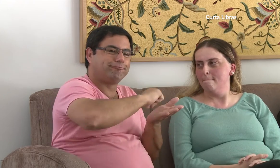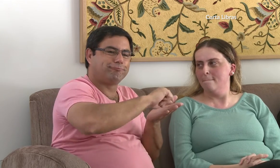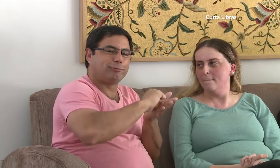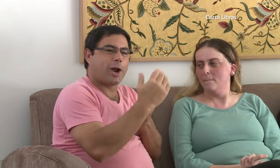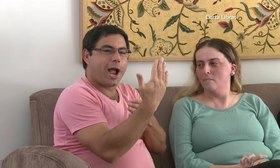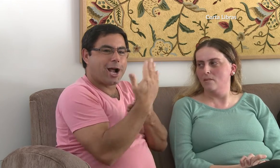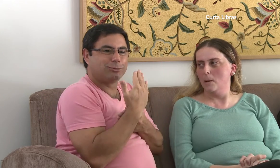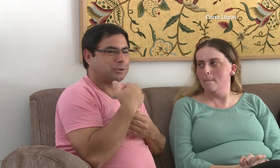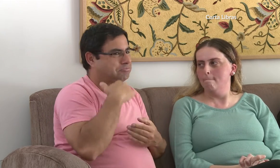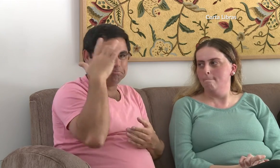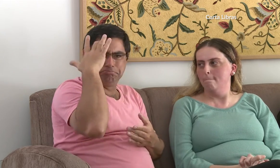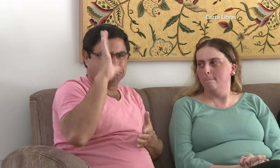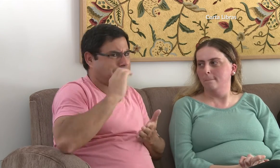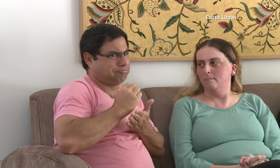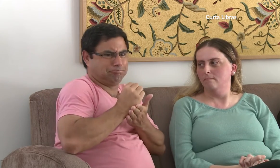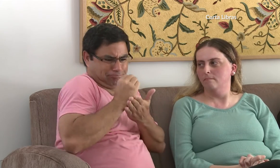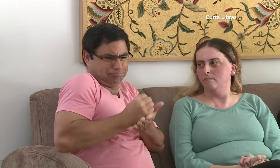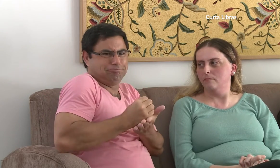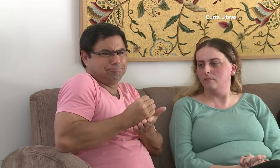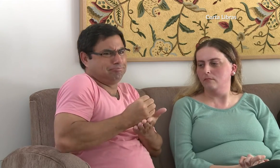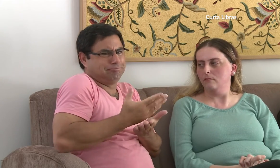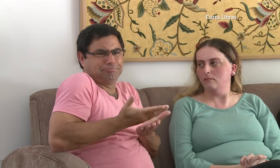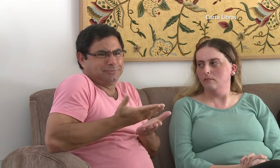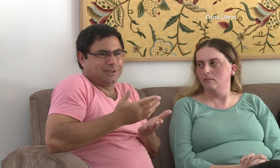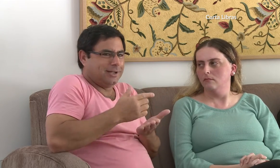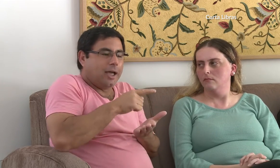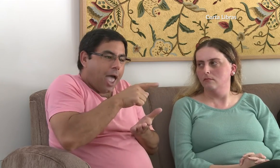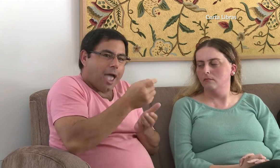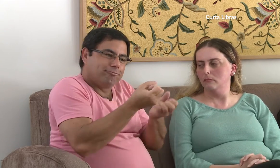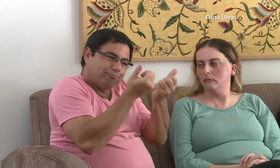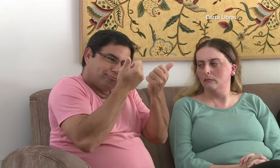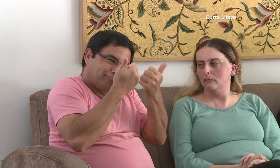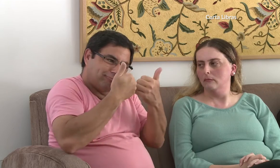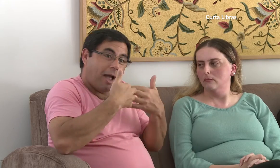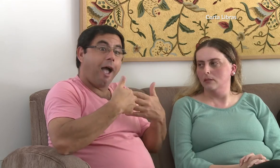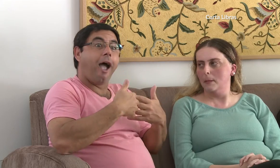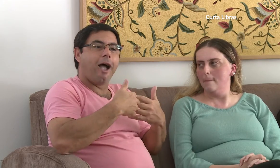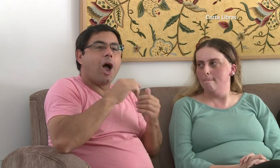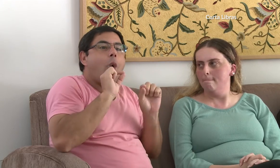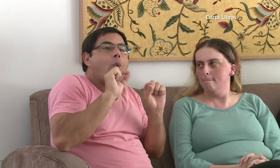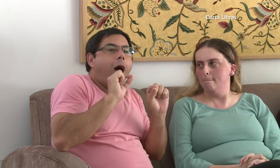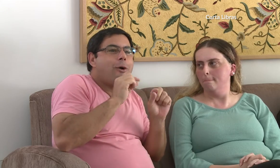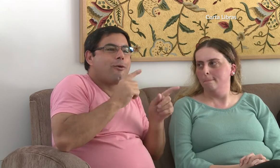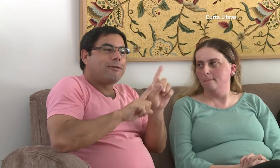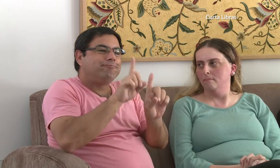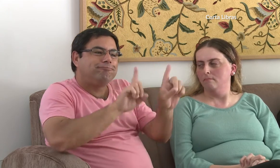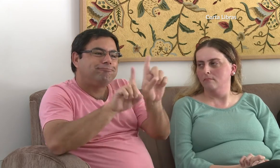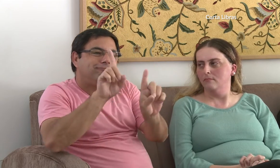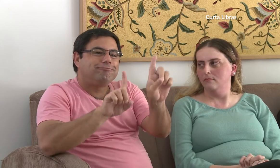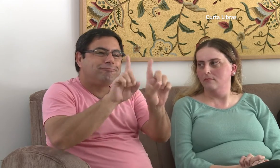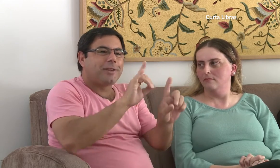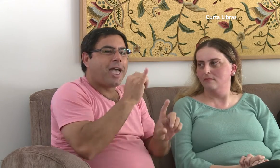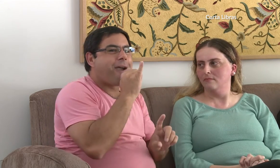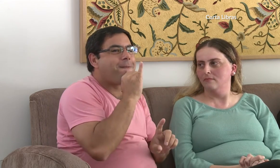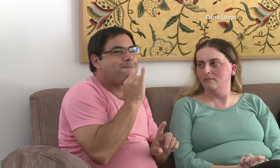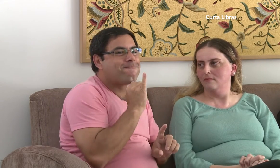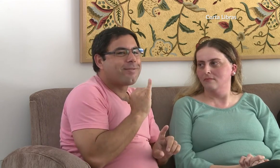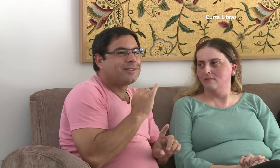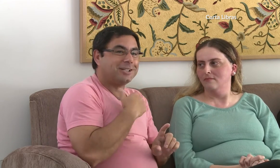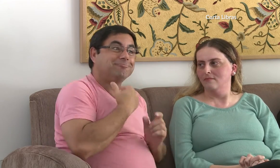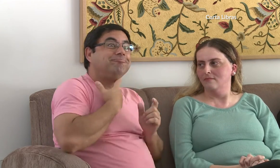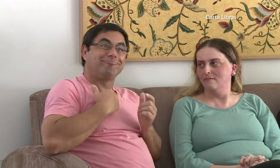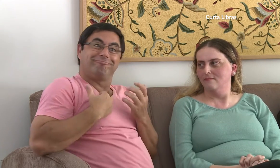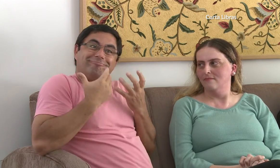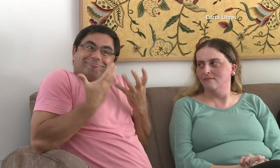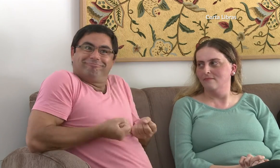surdo, o Jorge, escrevia, eu não sabia escrever. Ele me explicava o que estava escrito pelas meninas. Eu percebi que